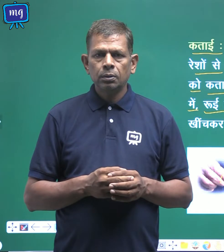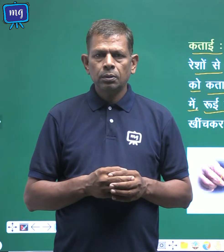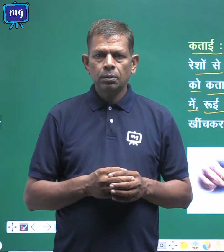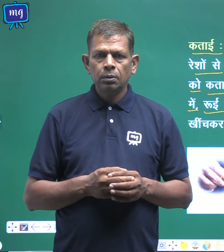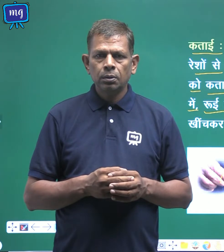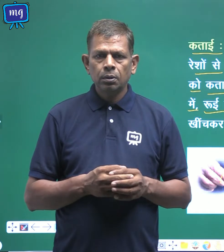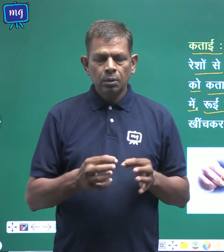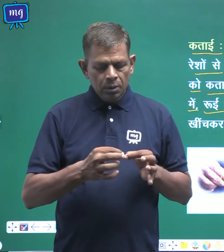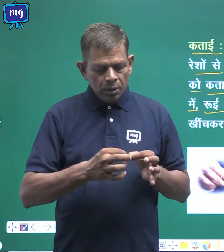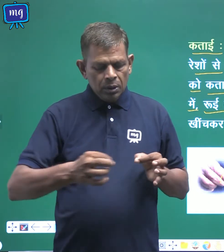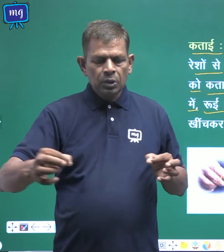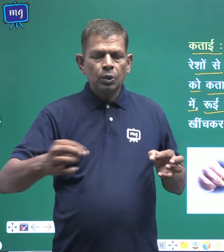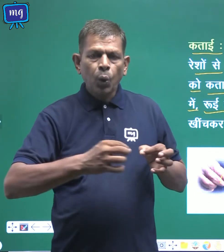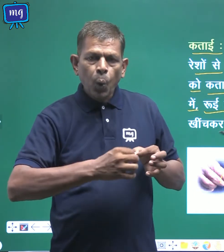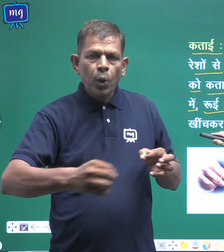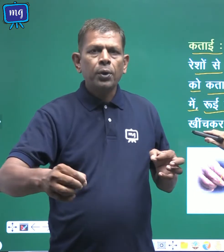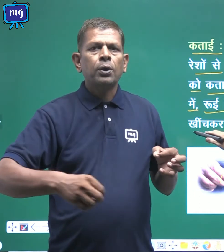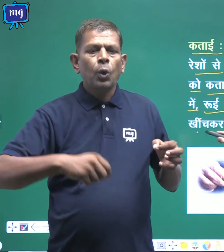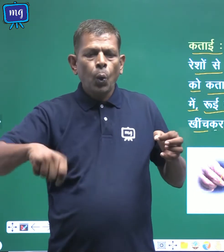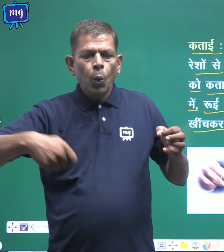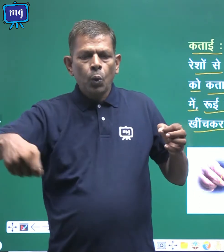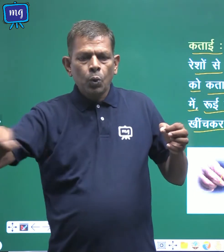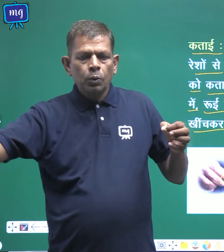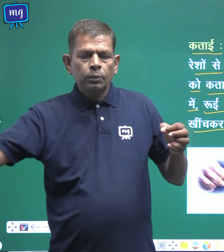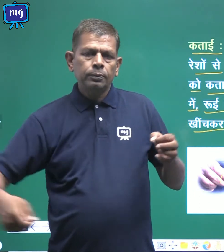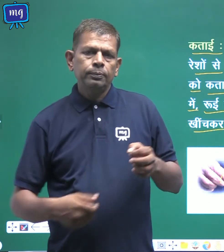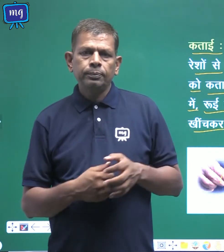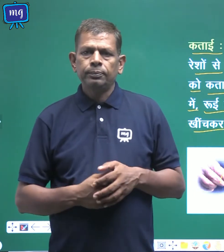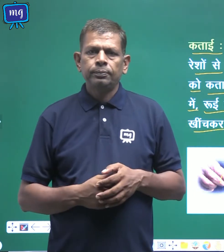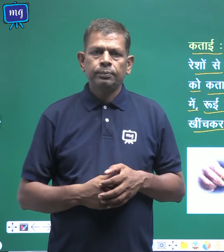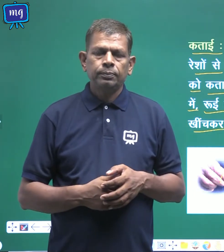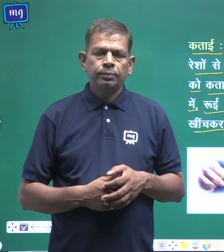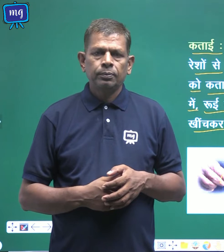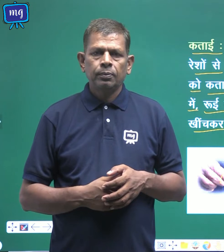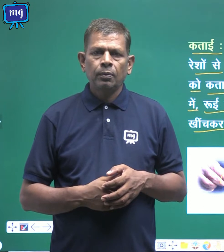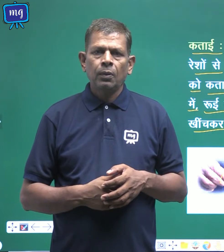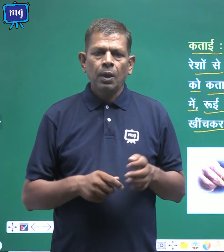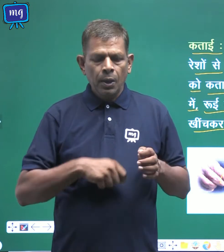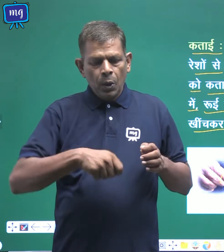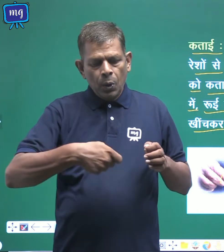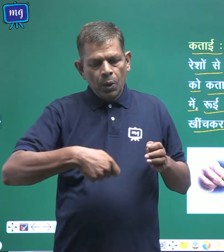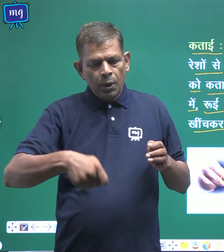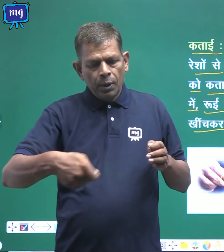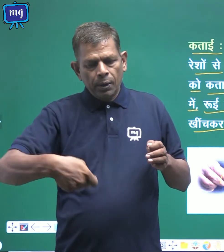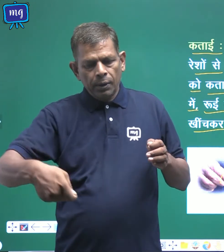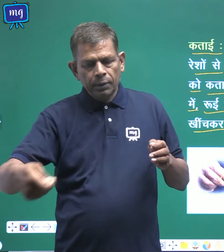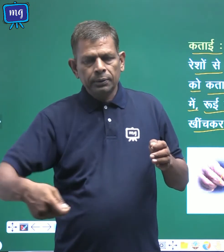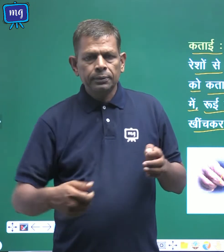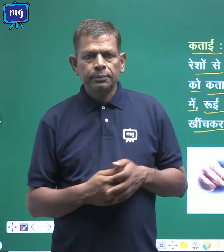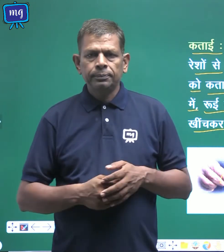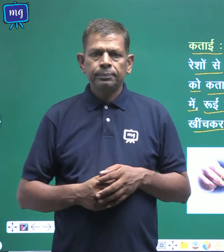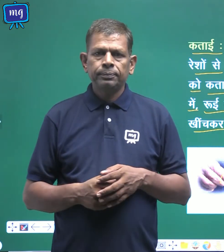रेशों को खीच कर एटते हैं